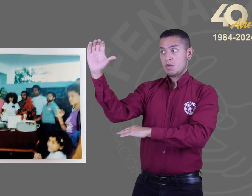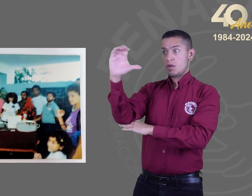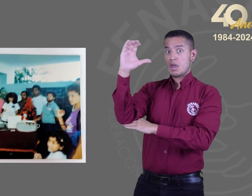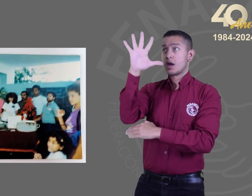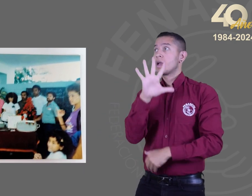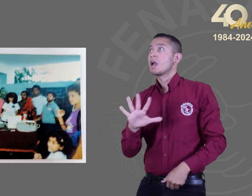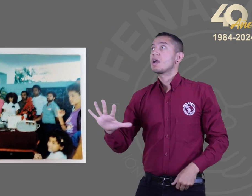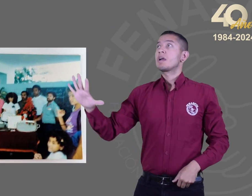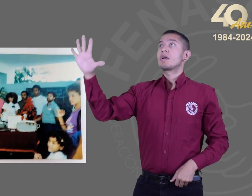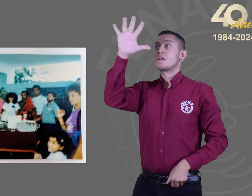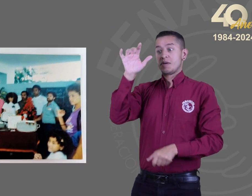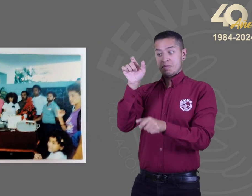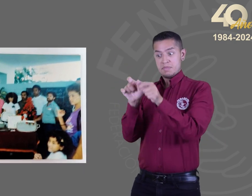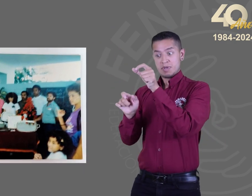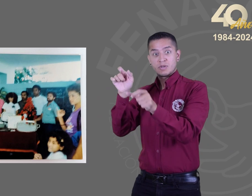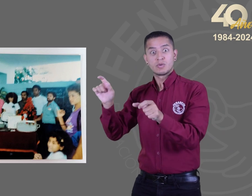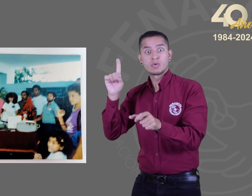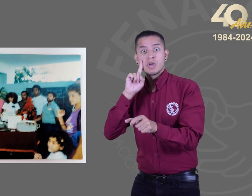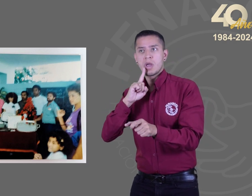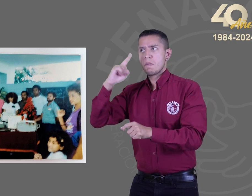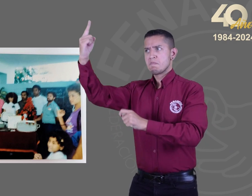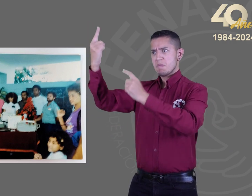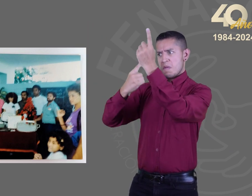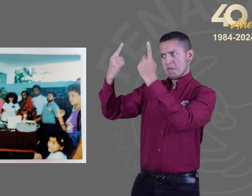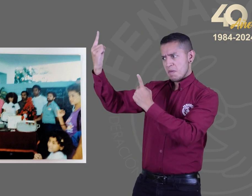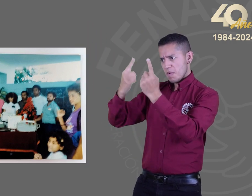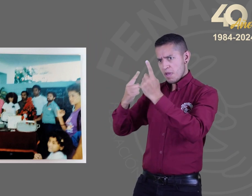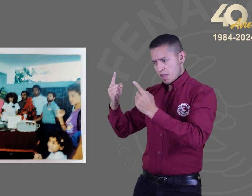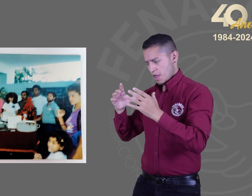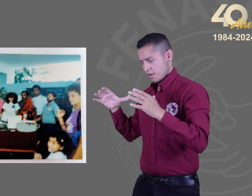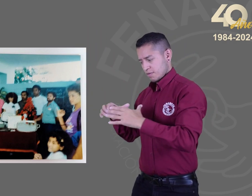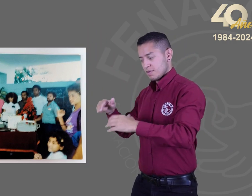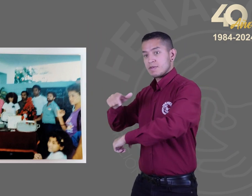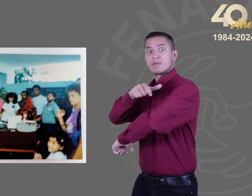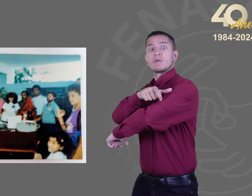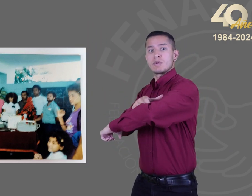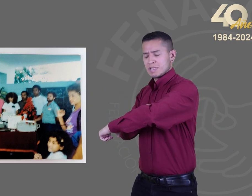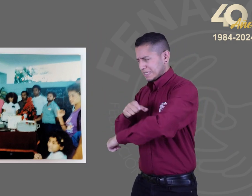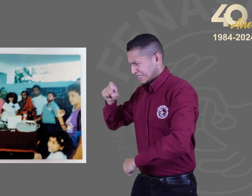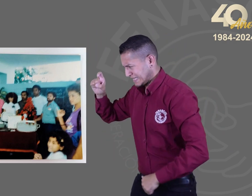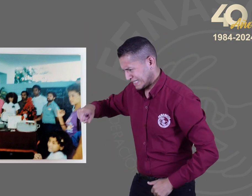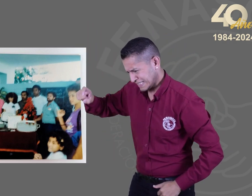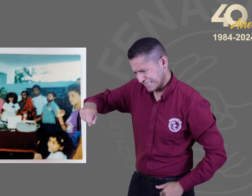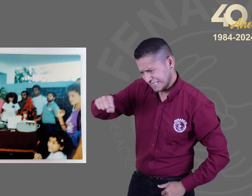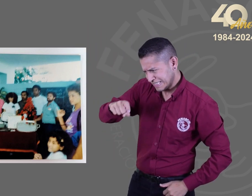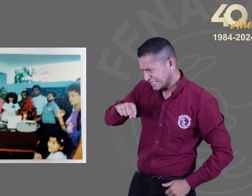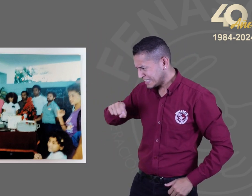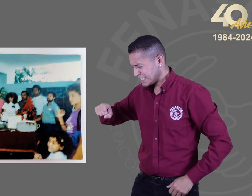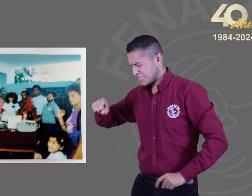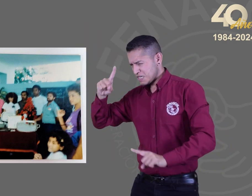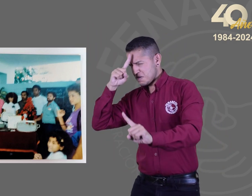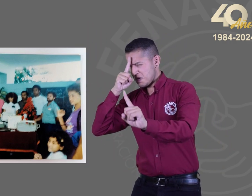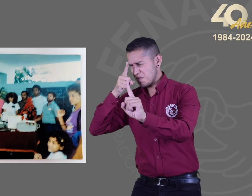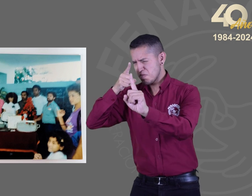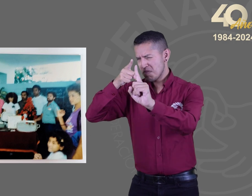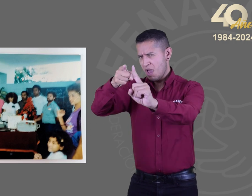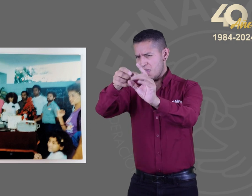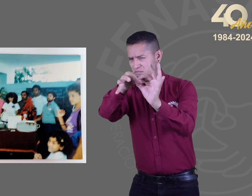sordas de Colombia vieron la necesidad de unirse y organizarse. Después de mucha gestión, se logró la